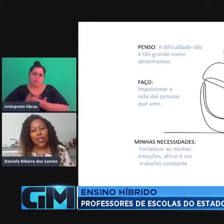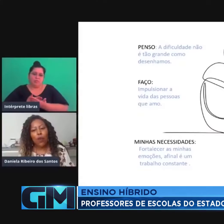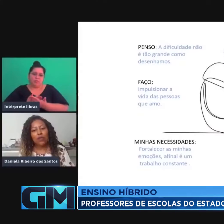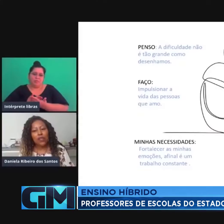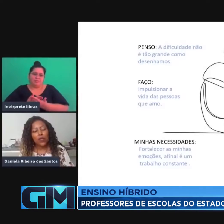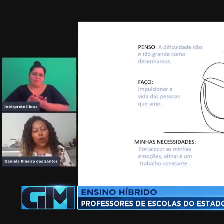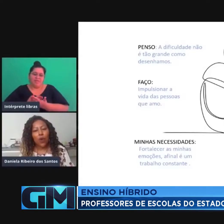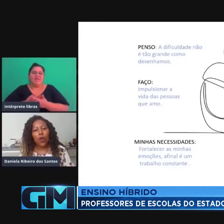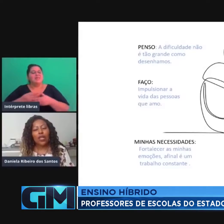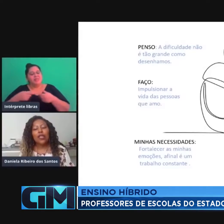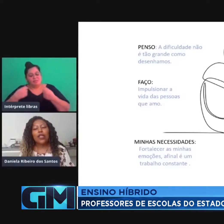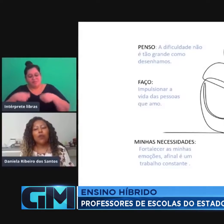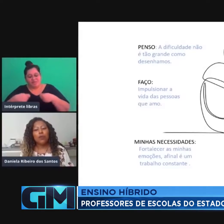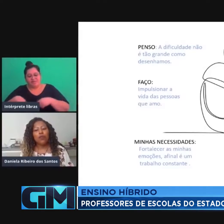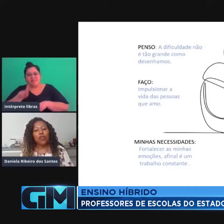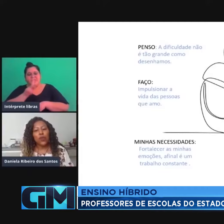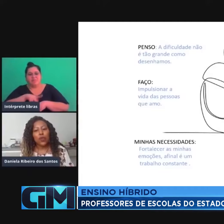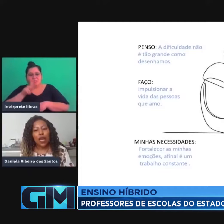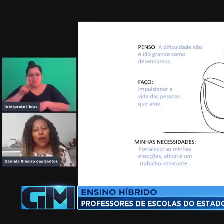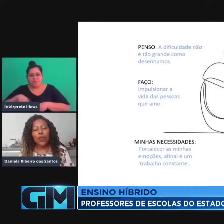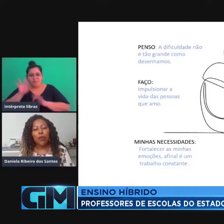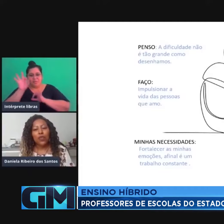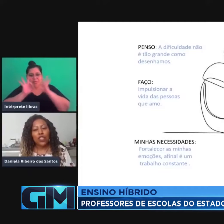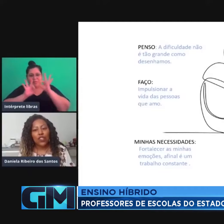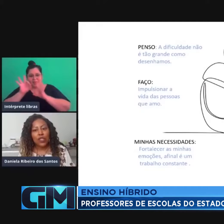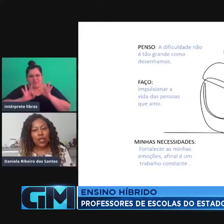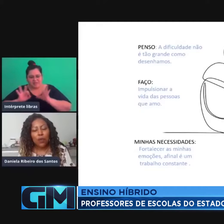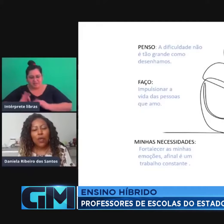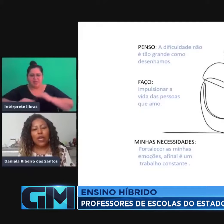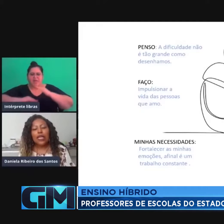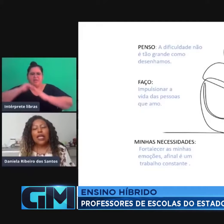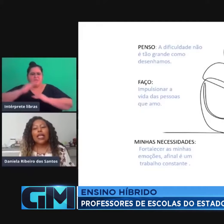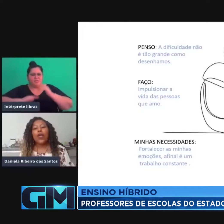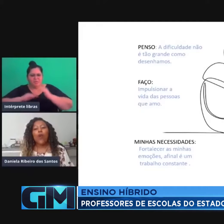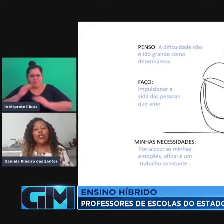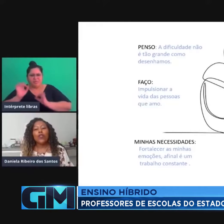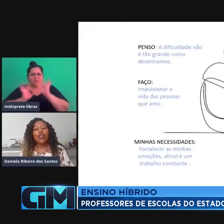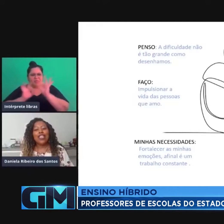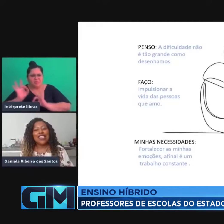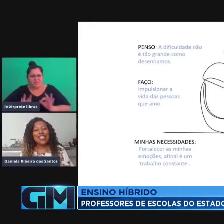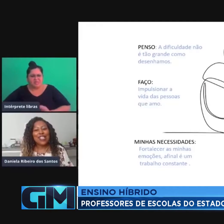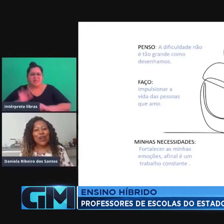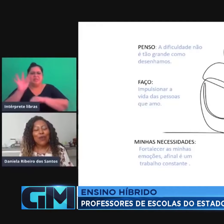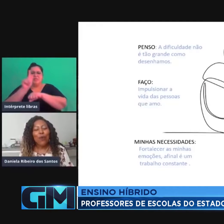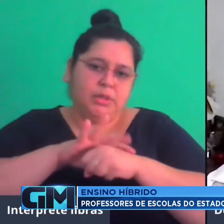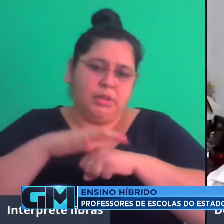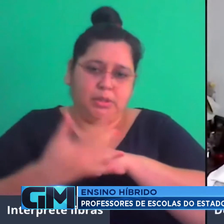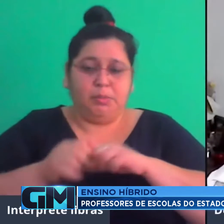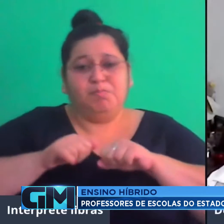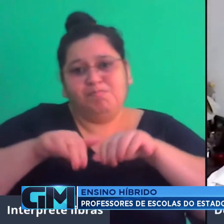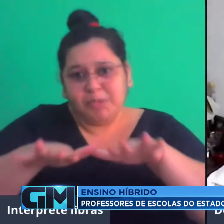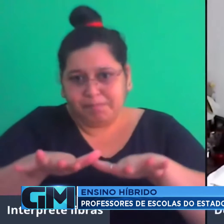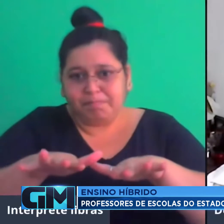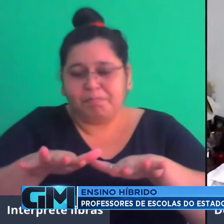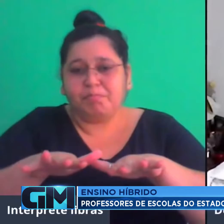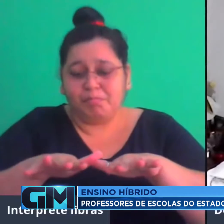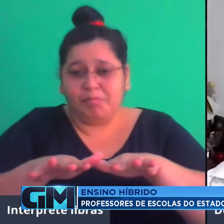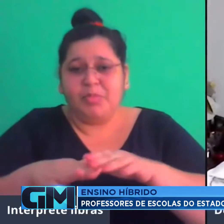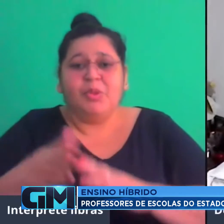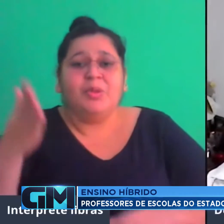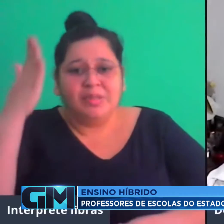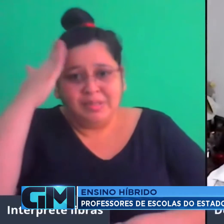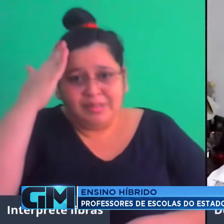sanar as dificuldades que o ensino remoto apresentou e apresenta para os professores e alunos. Sabemos que,